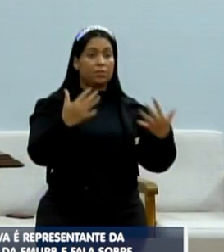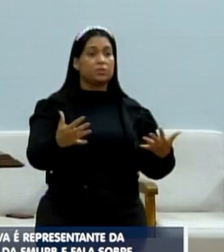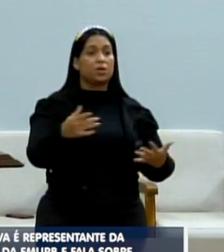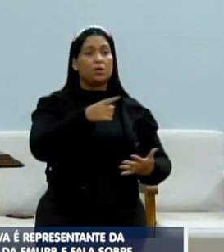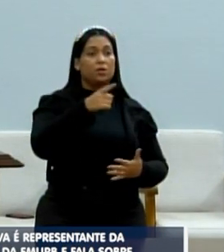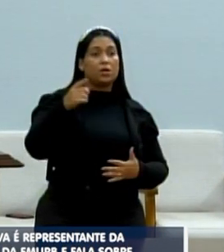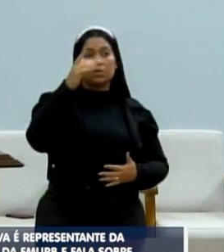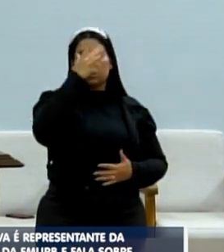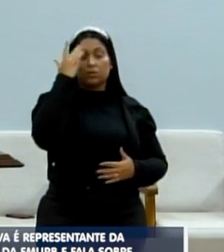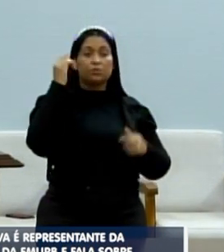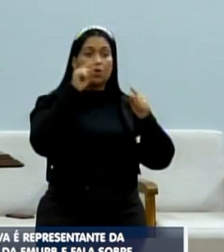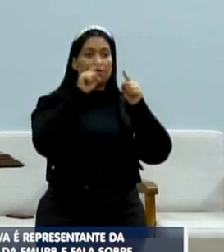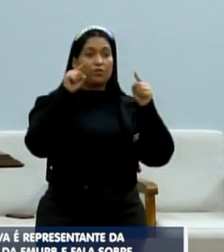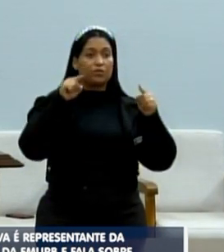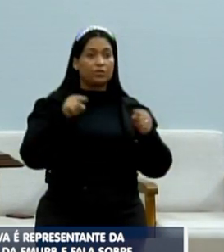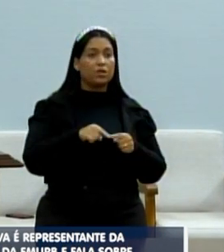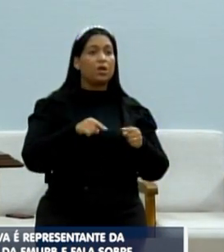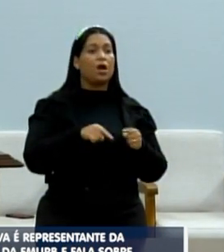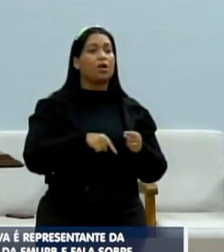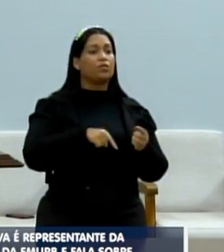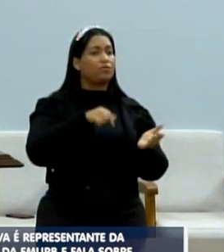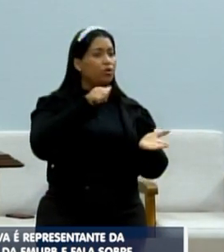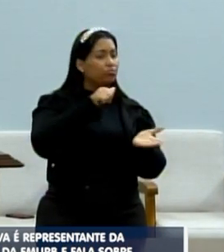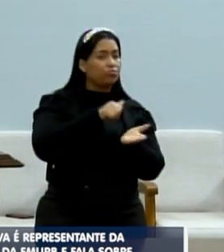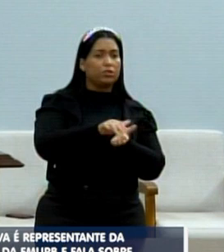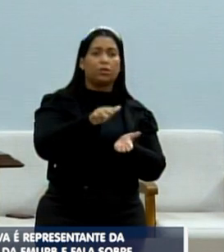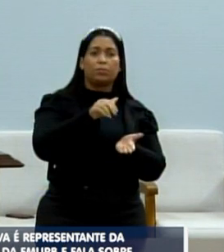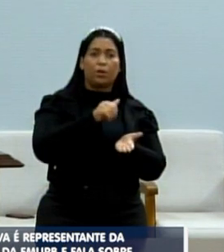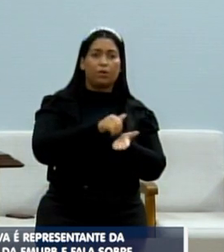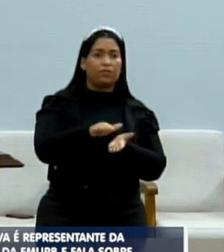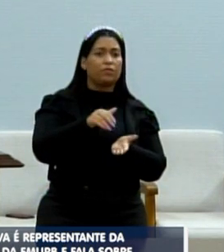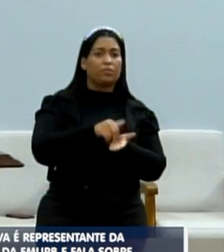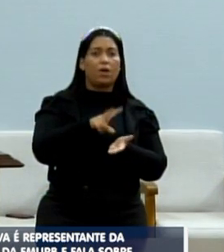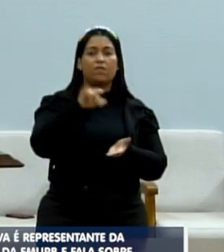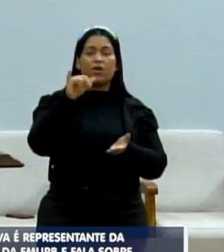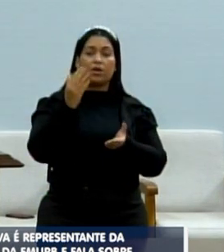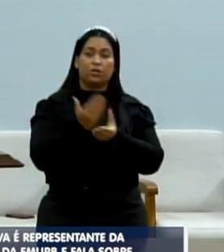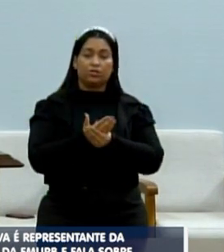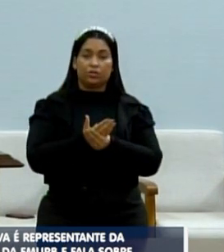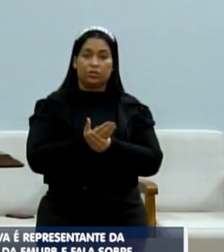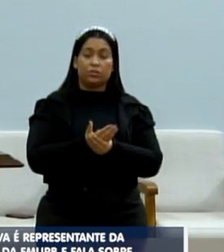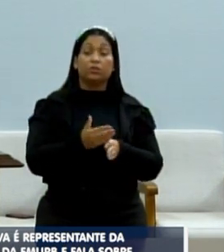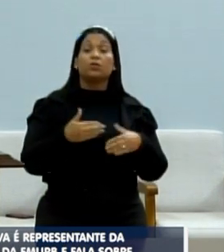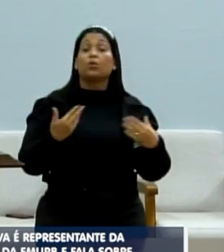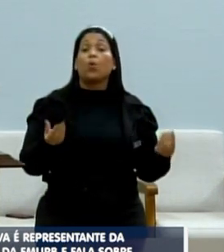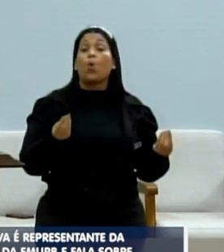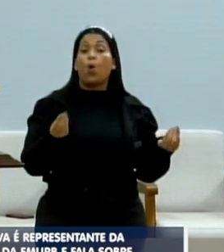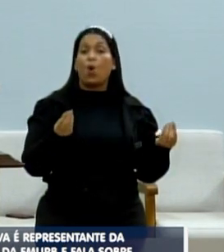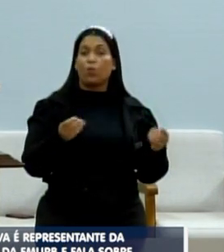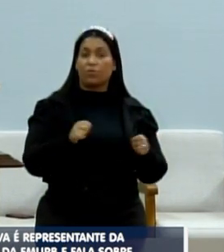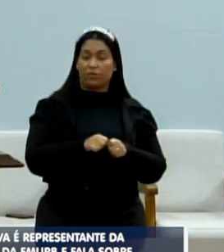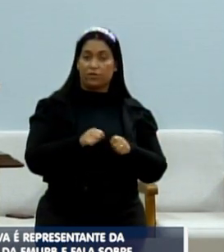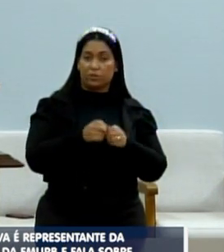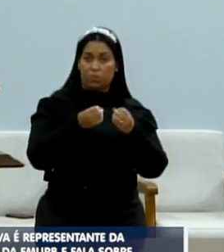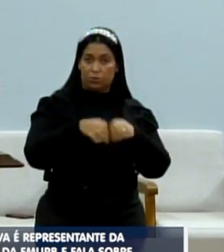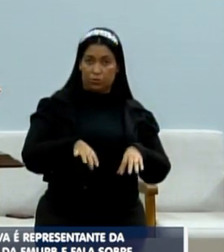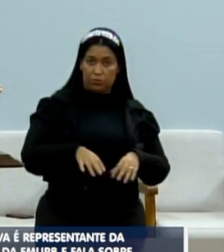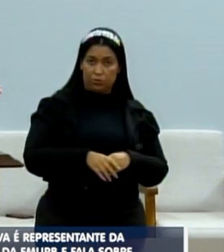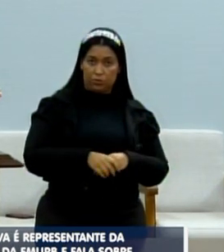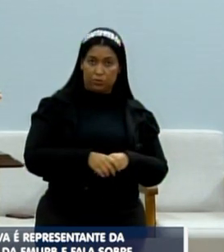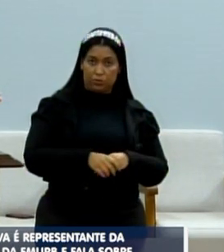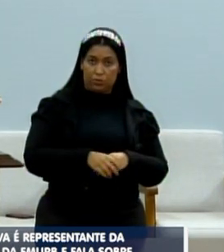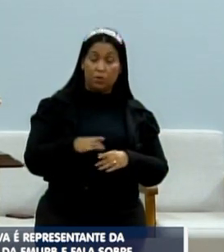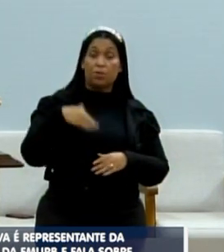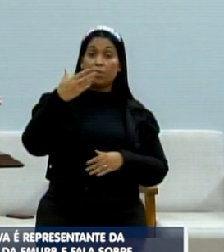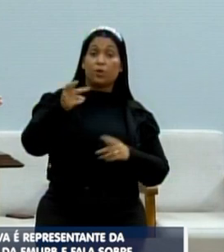vários funcionários ali que foram exonerados ali e estão recorrendo na justiça. E para onde que vai ficar o prejuízo? Para a